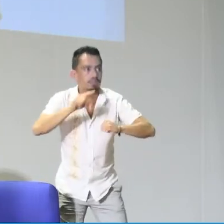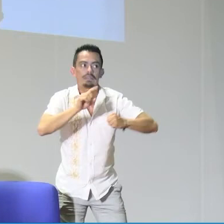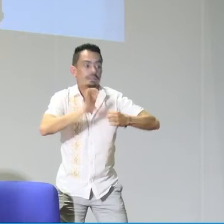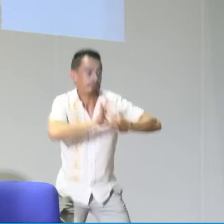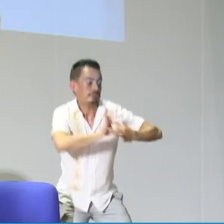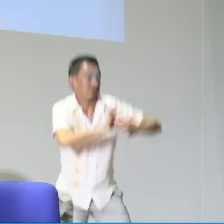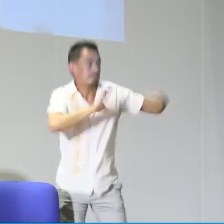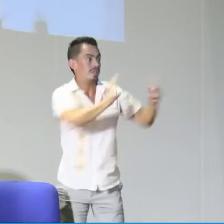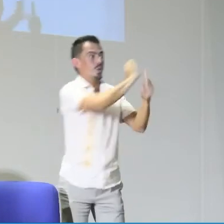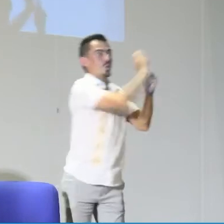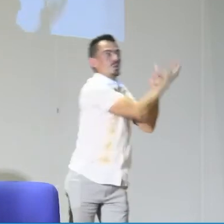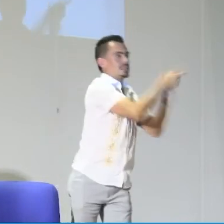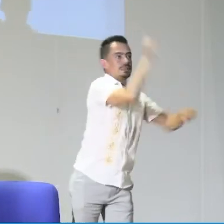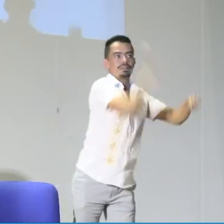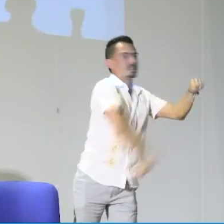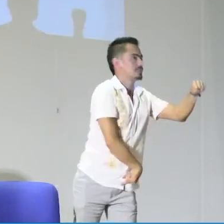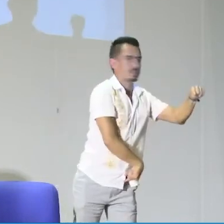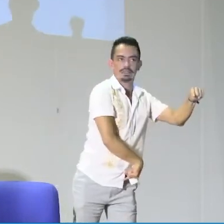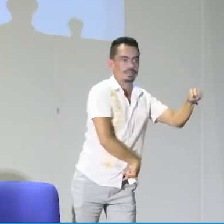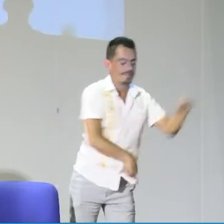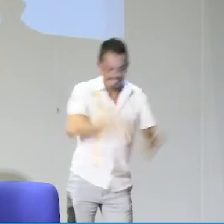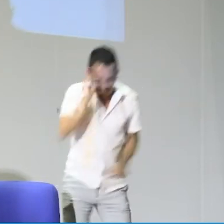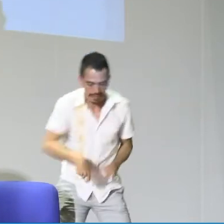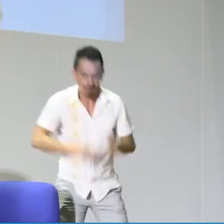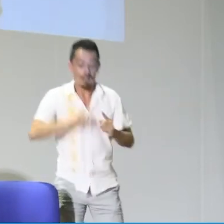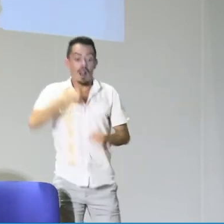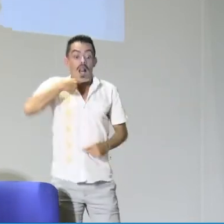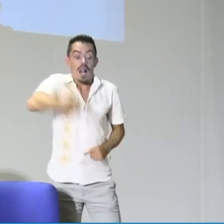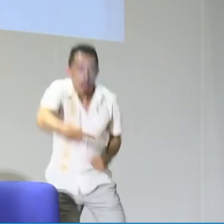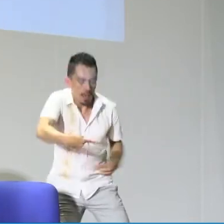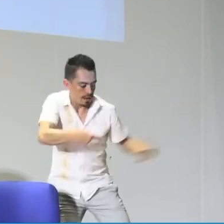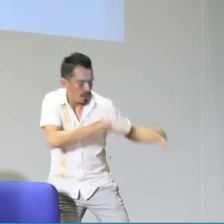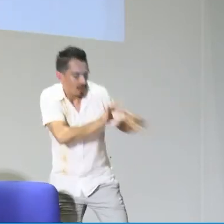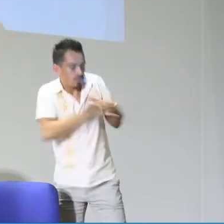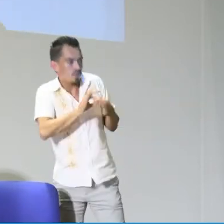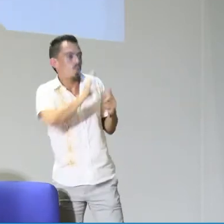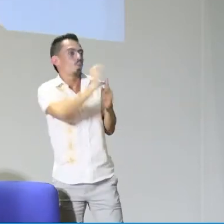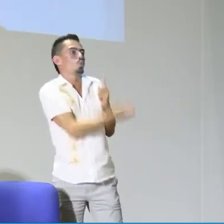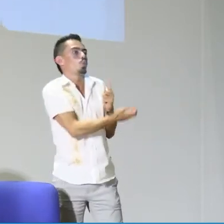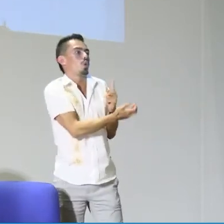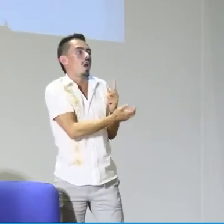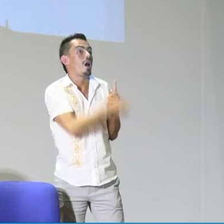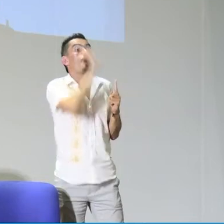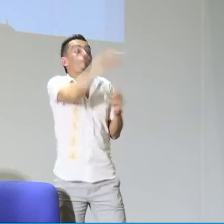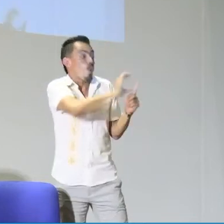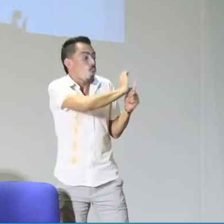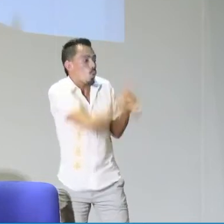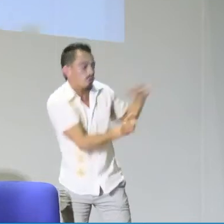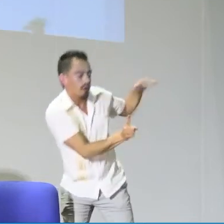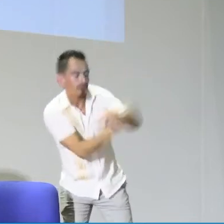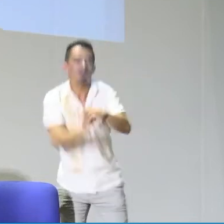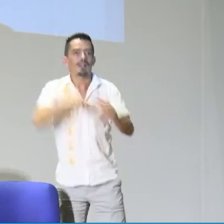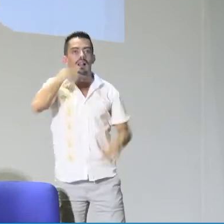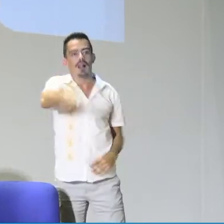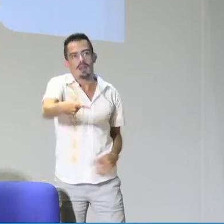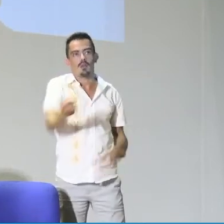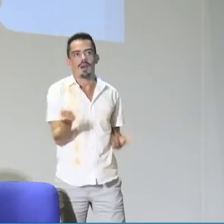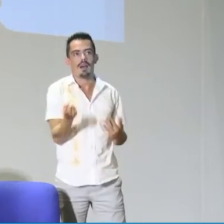muy claros. Uno, la lengua. Que la lengua, como ustedes saben, no puede estar desligada de la cultura. La cultura